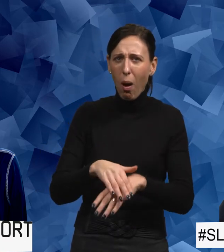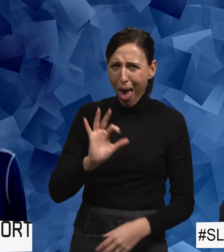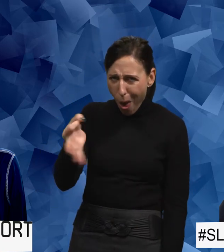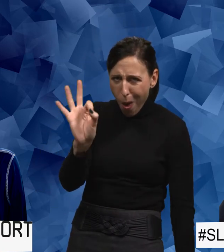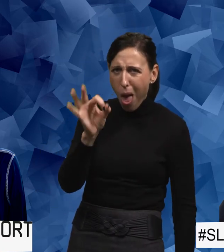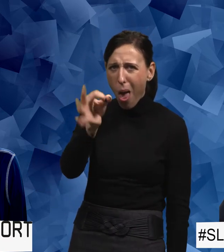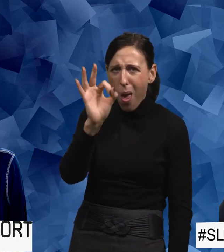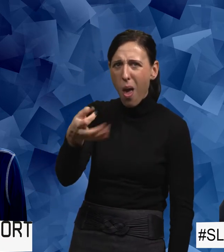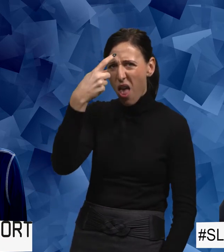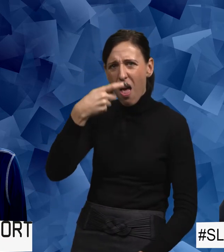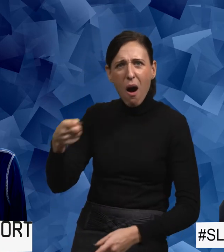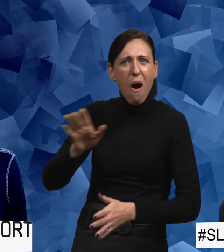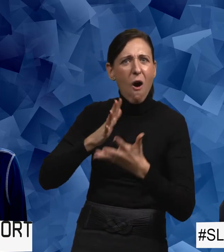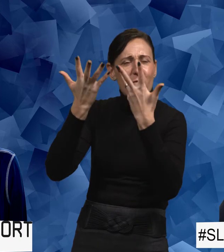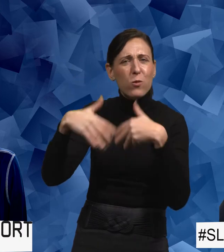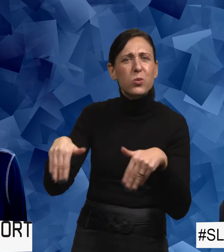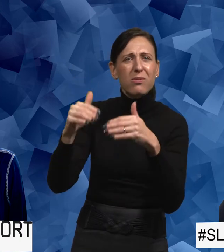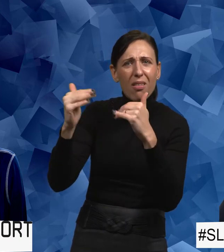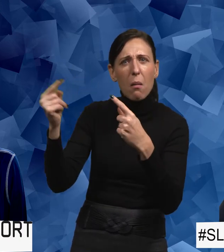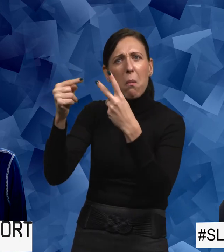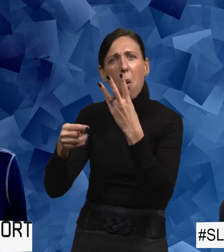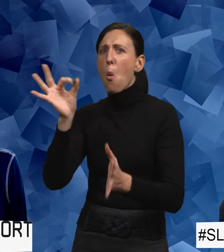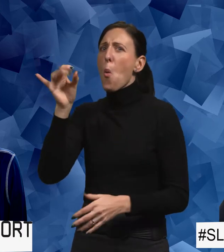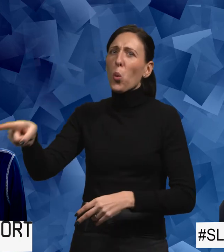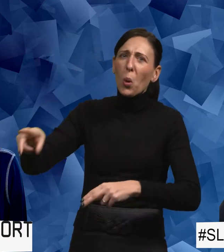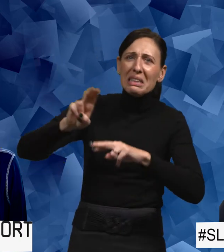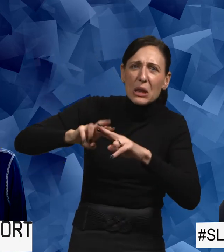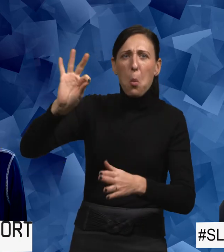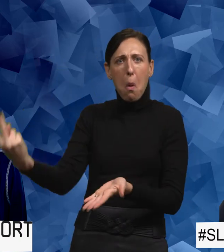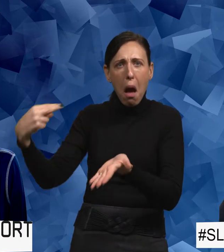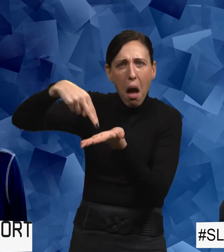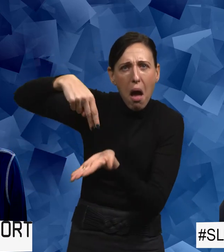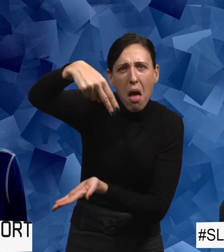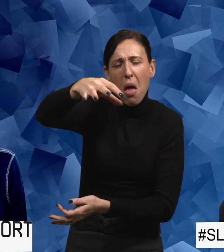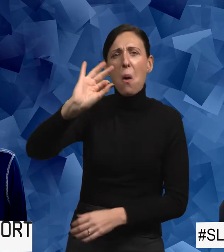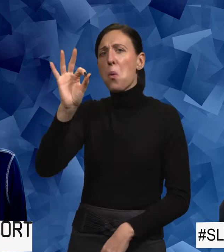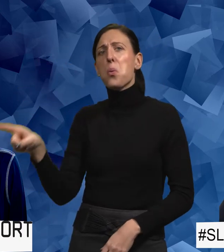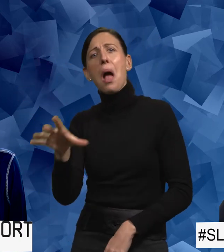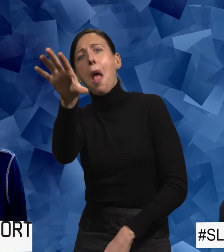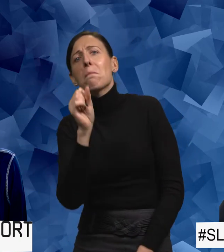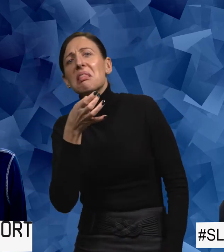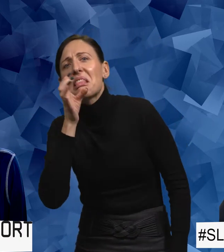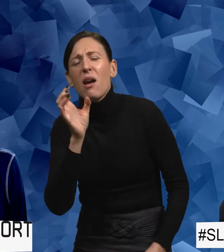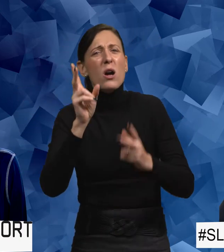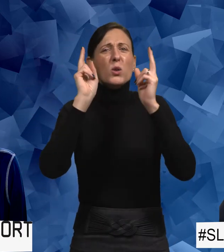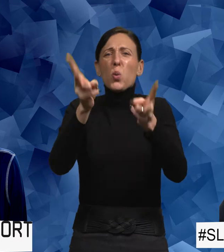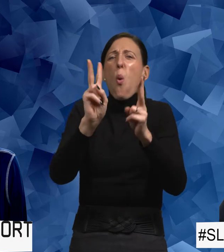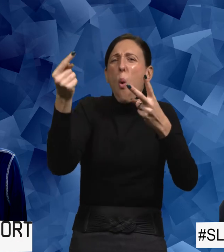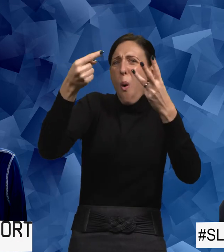Alltså fokus på det sättet man sitter i, på hur man tar sig fram, om man hittar sin drink. Alltså det blir så stort